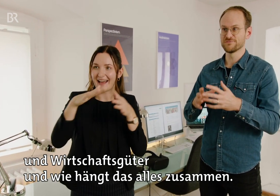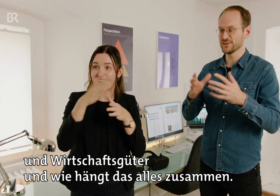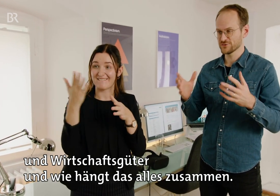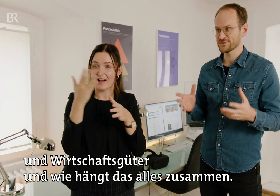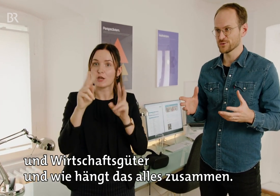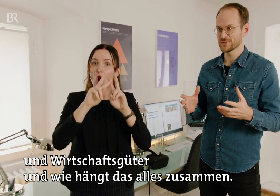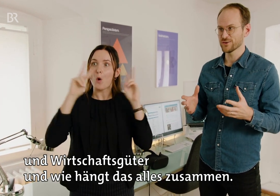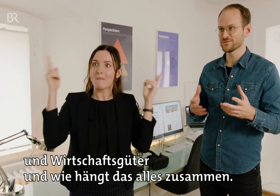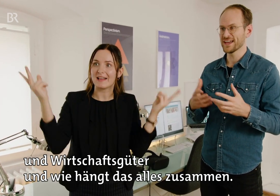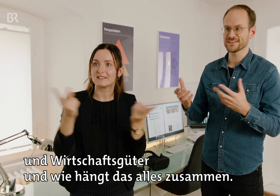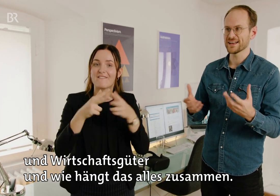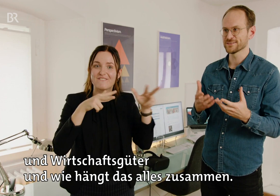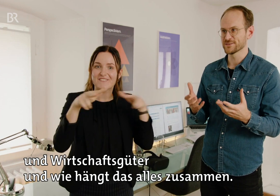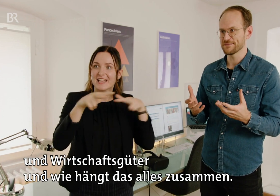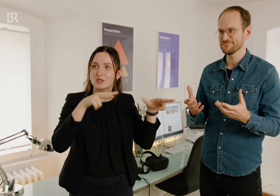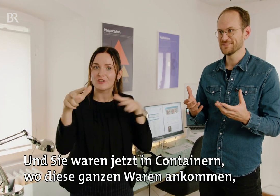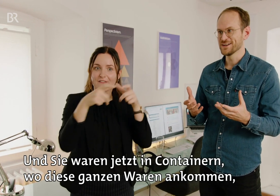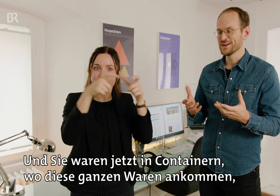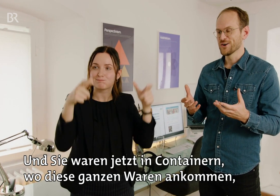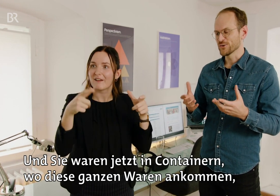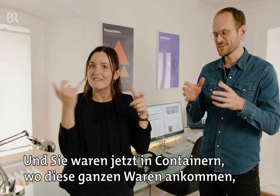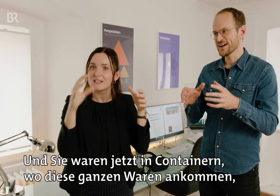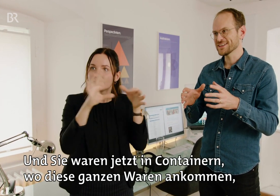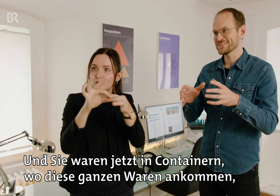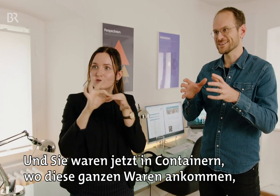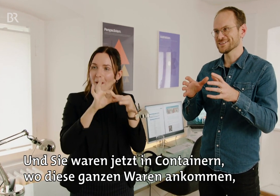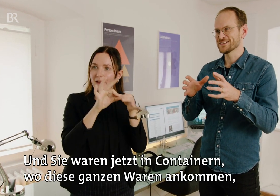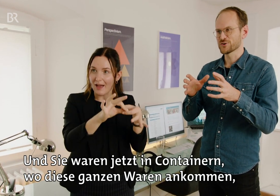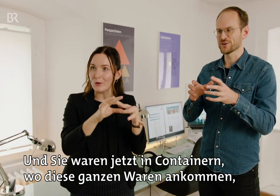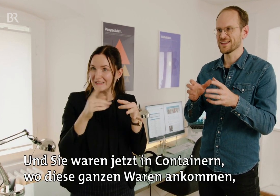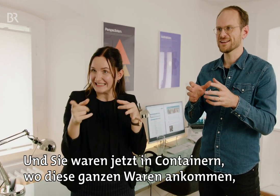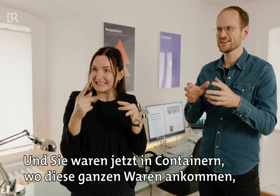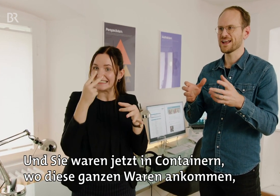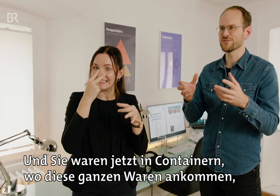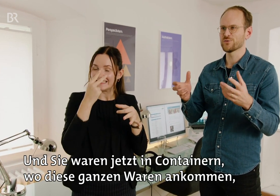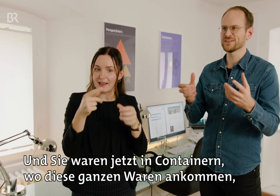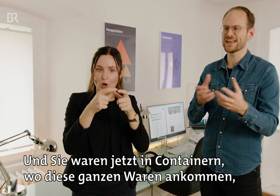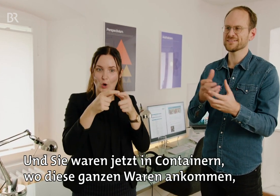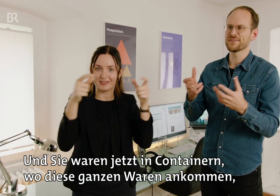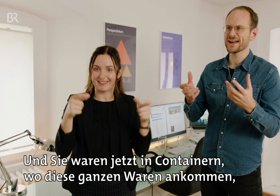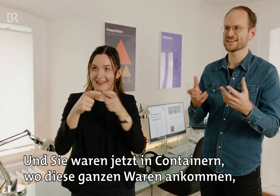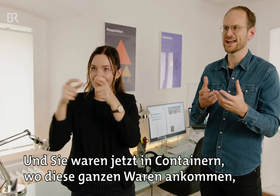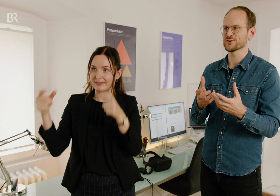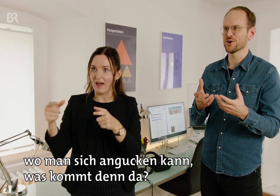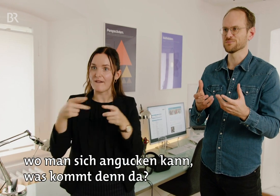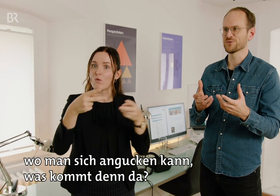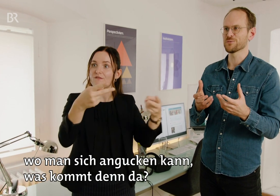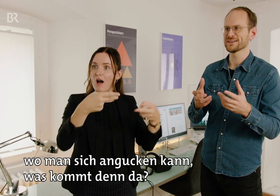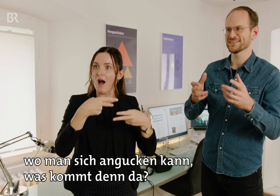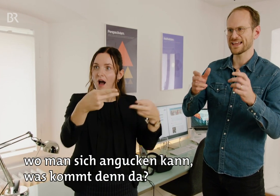Wirtschaftsgüter und wie hängt das alles zusammen. Und Sie waren jetzt in Containern, wo diese ganzen Waren ankommen und wo man dann sich